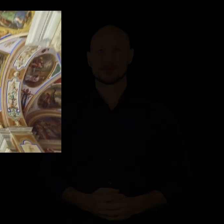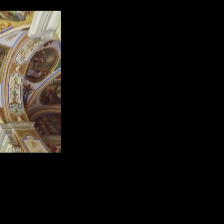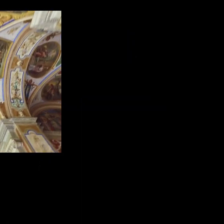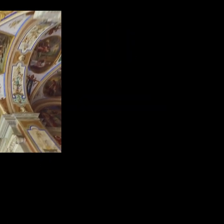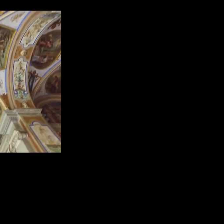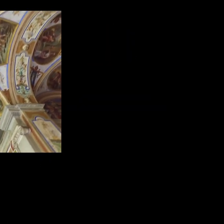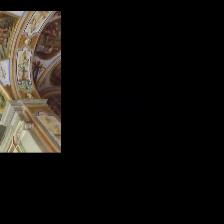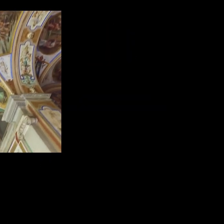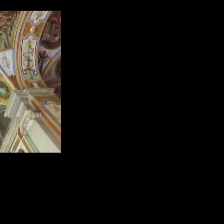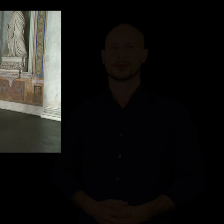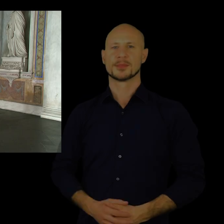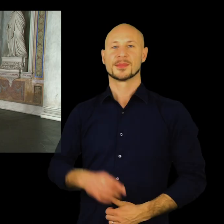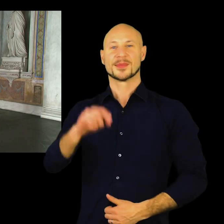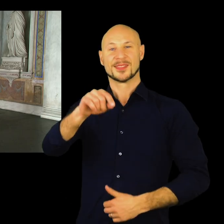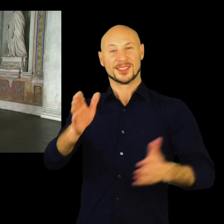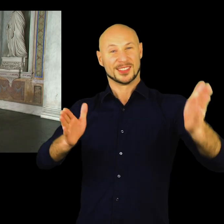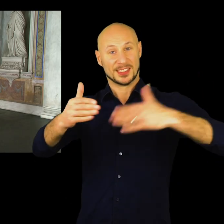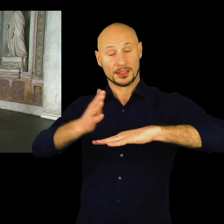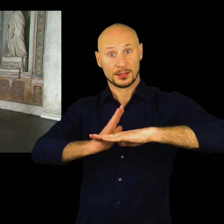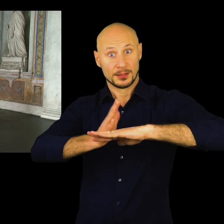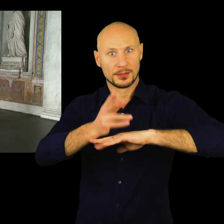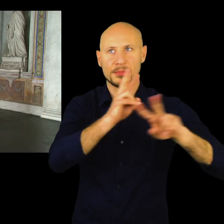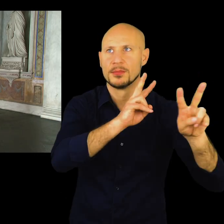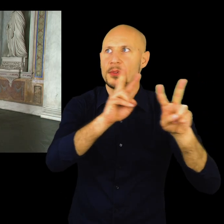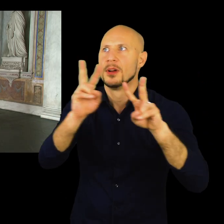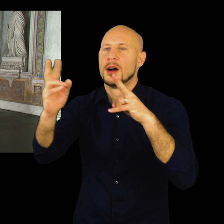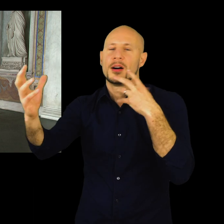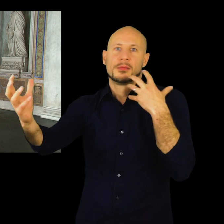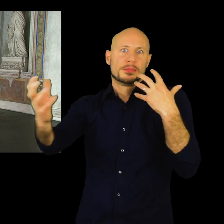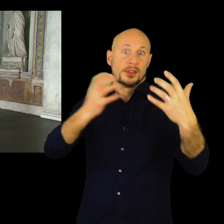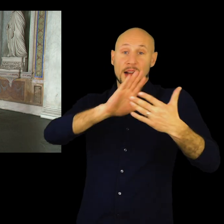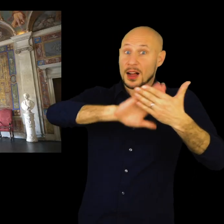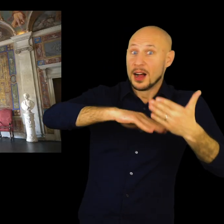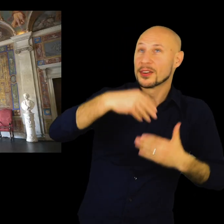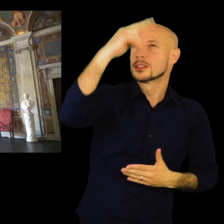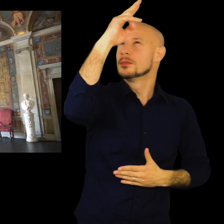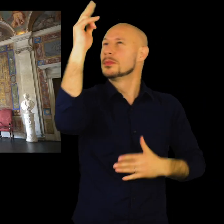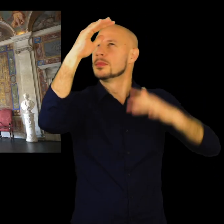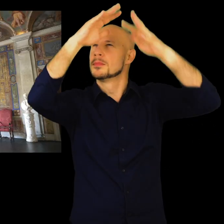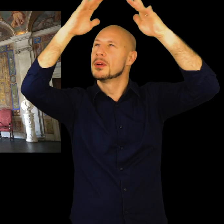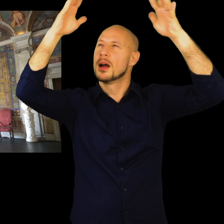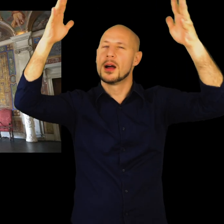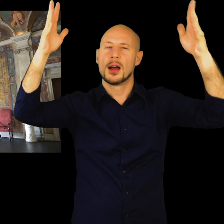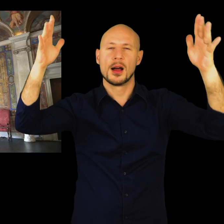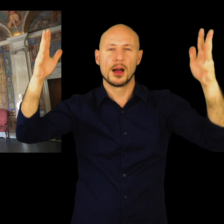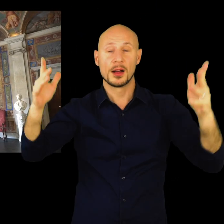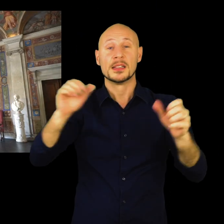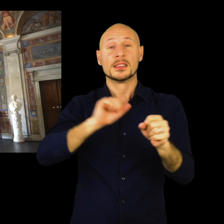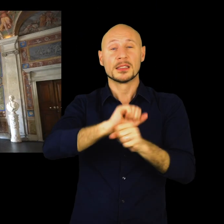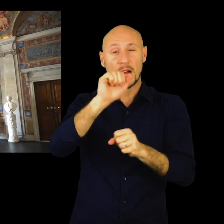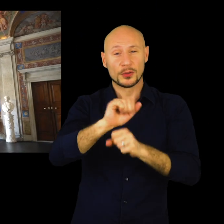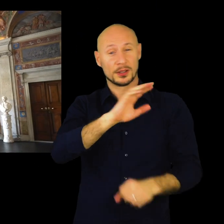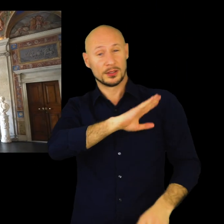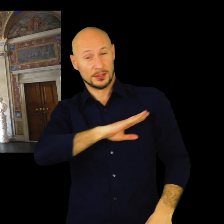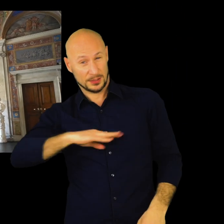e ristrutturazione dell'edificio. Ci troviamo nell'atrio dello stupendo palazzo, un atrio molto decorato, in cui spiccano